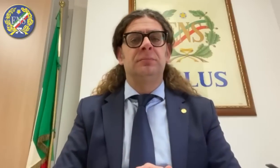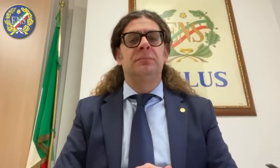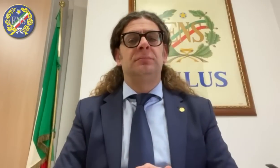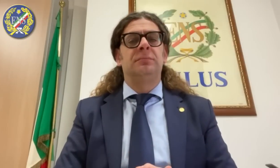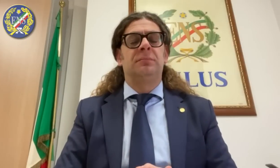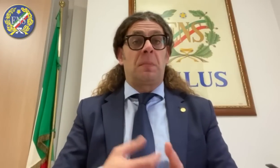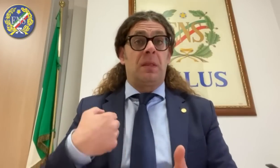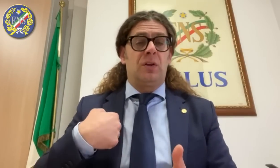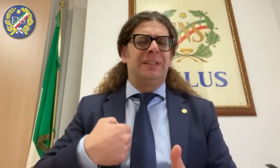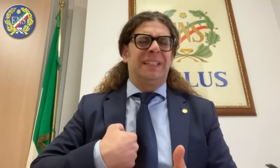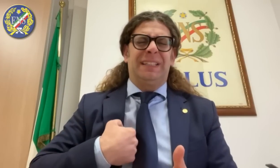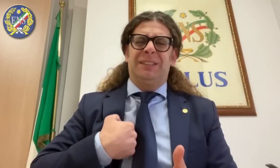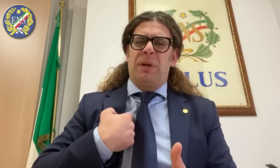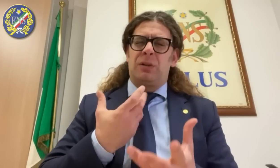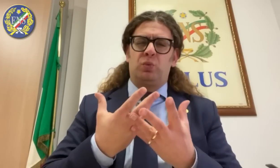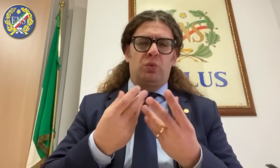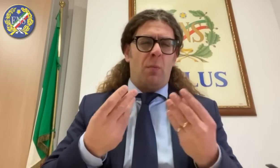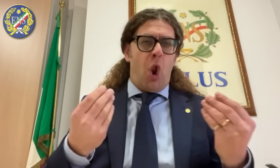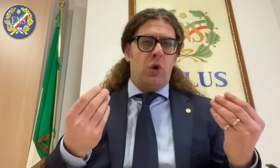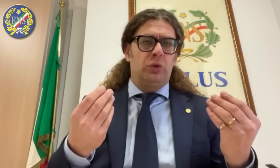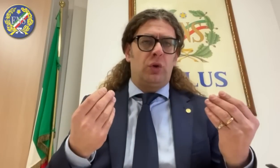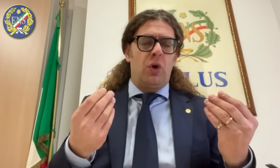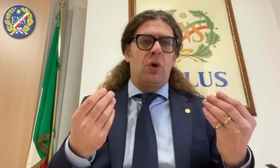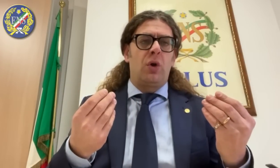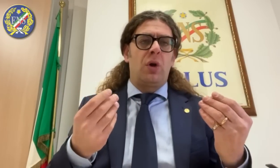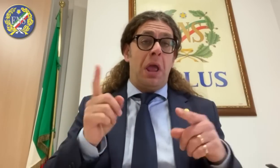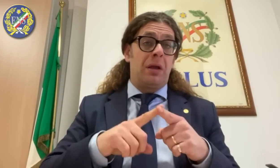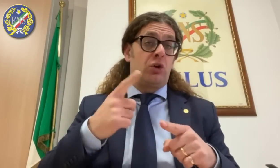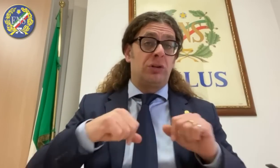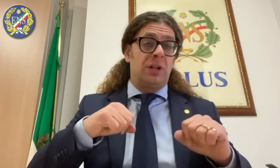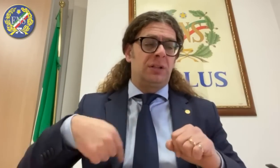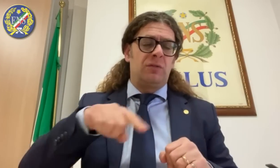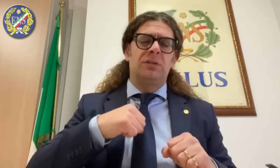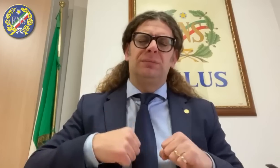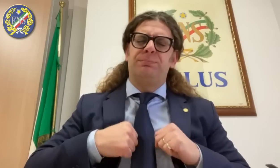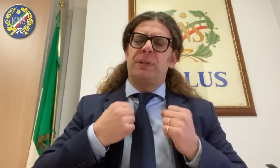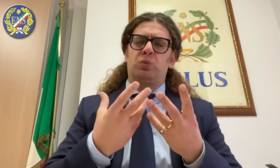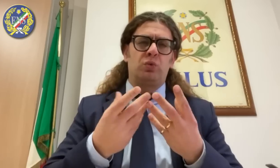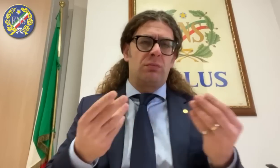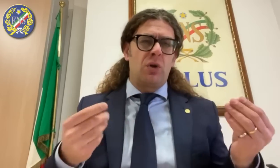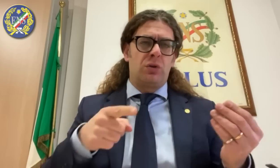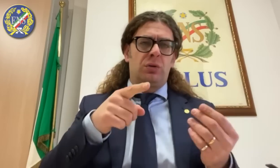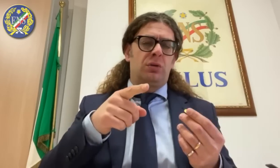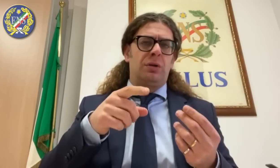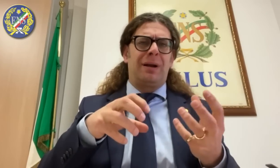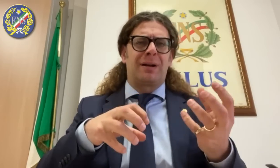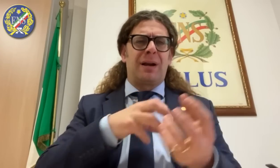parte dell'Inps. Io e consiglieri direttivi siamo molto rammaricati della confusione